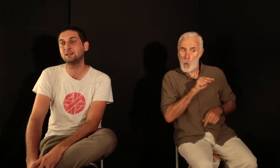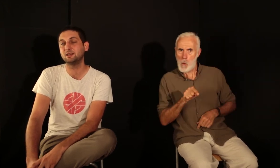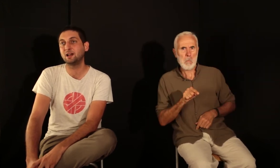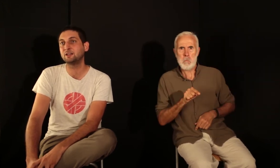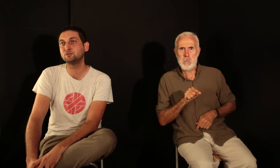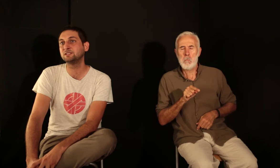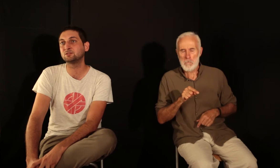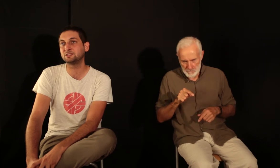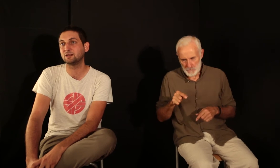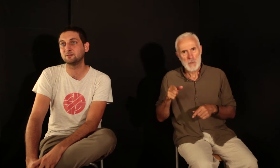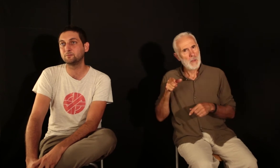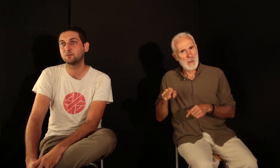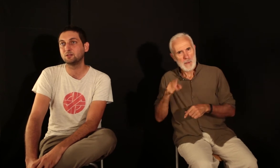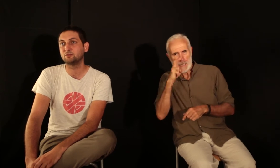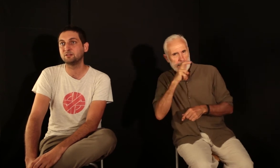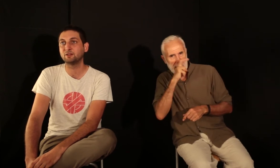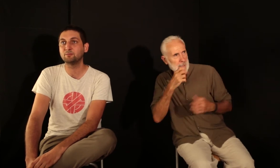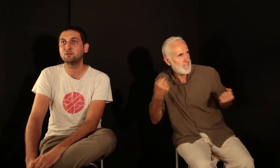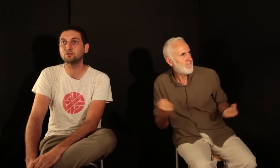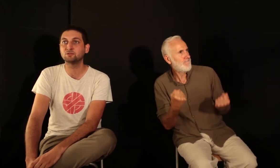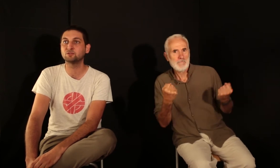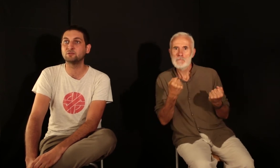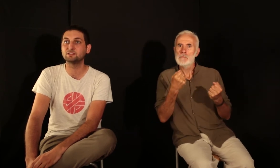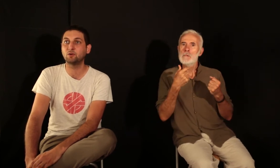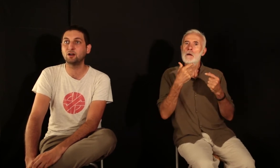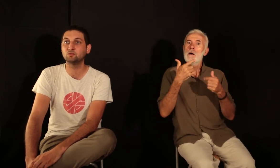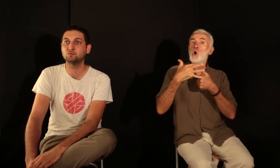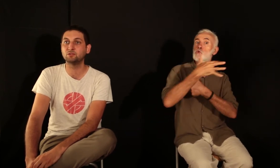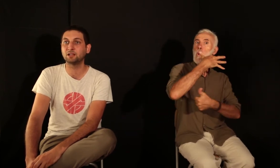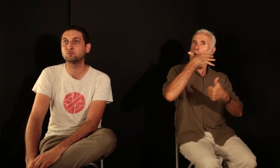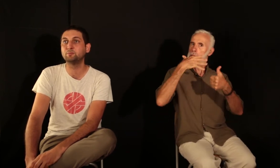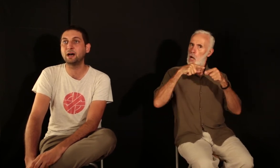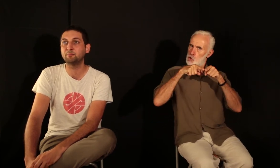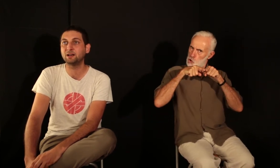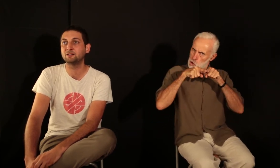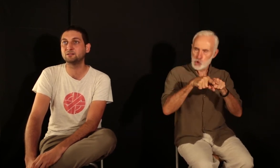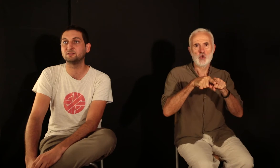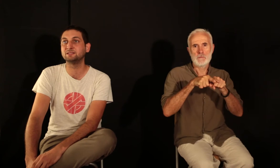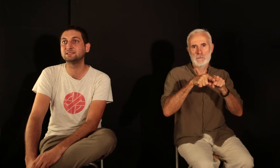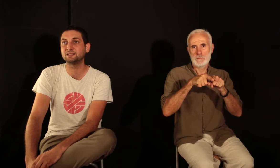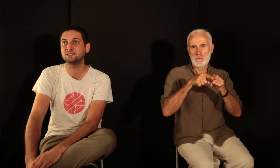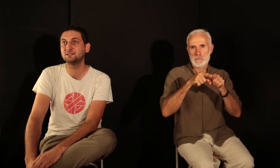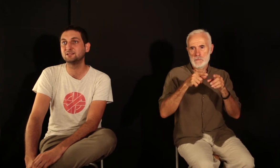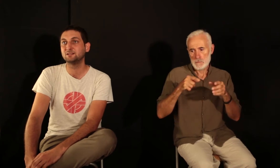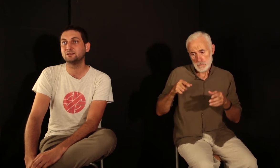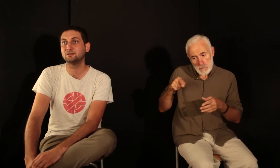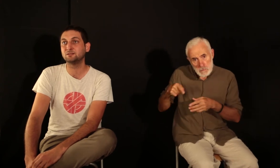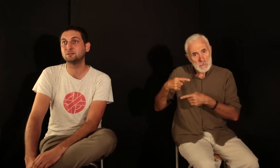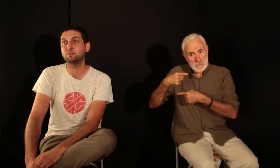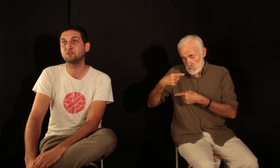à la justice sociale. On est vraiment dans une histoire où il raconte pas à pas des destins, parfois